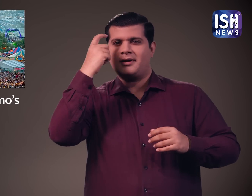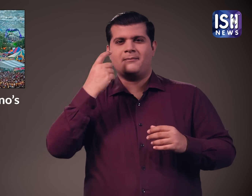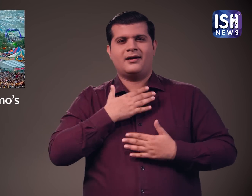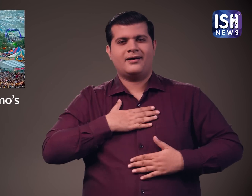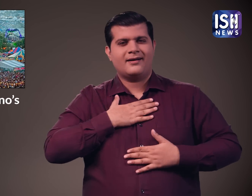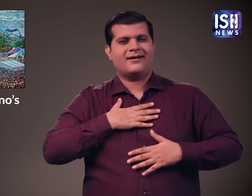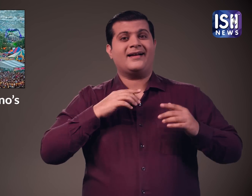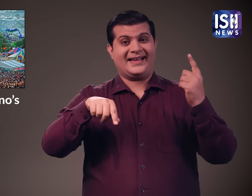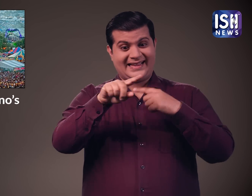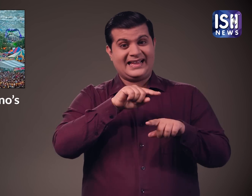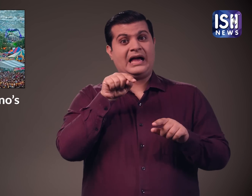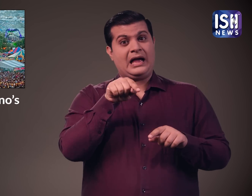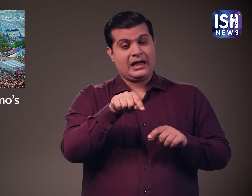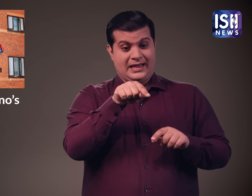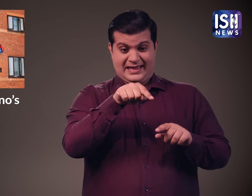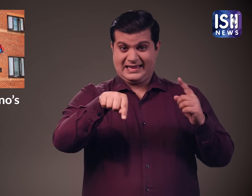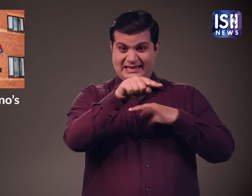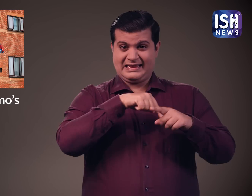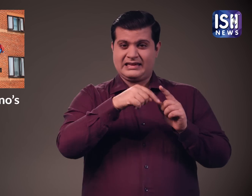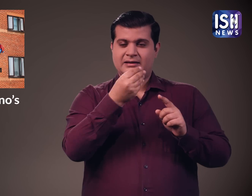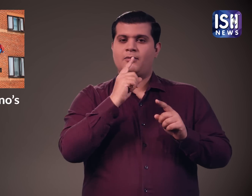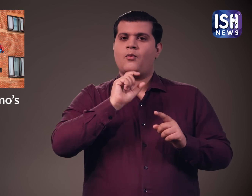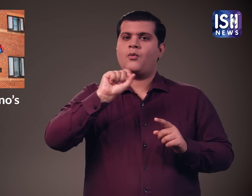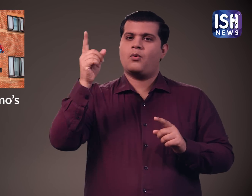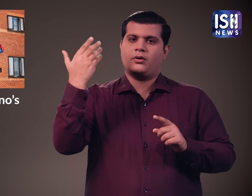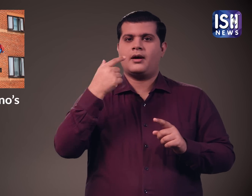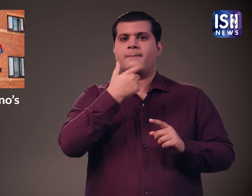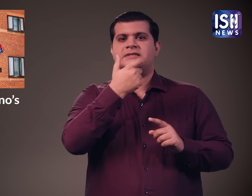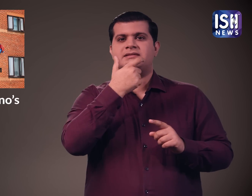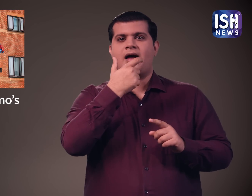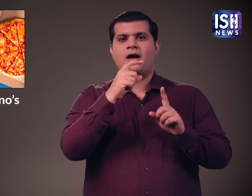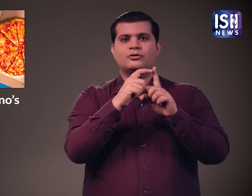लिया फेस्टिवल के दौरान कुछ लोगों ने डॉमिनोस से पीजा ओडर किया